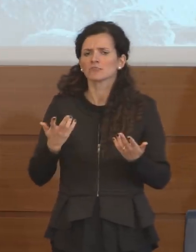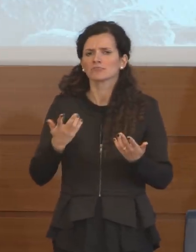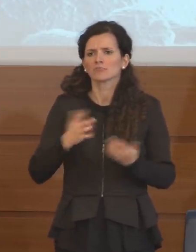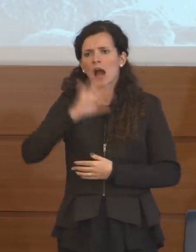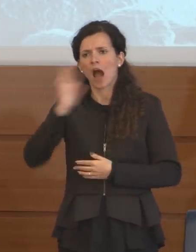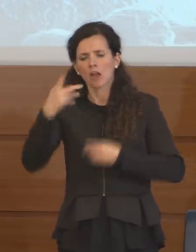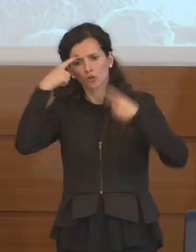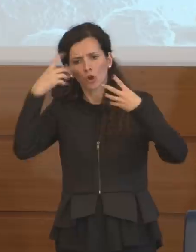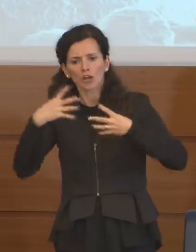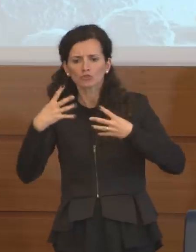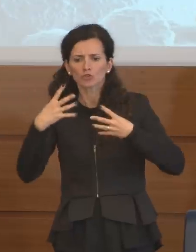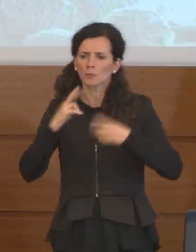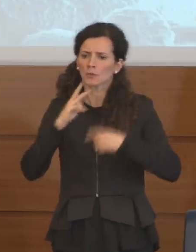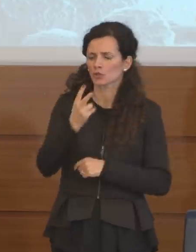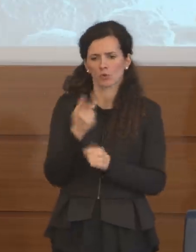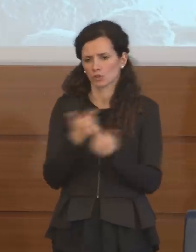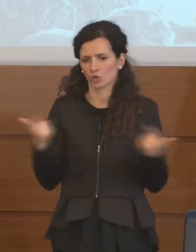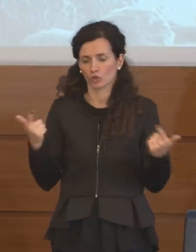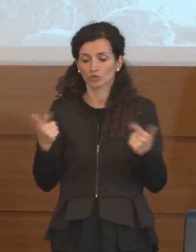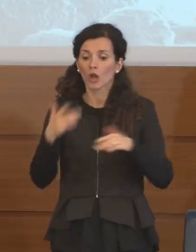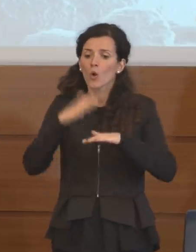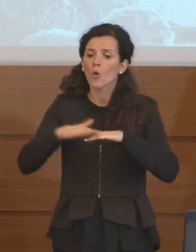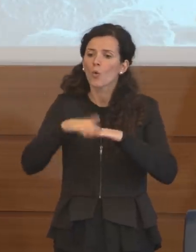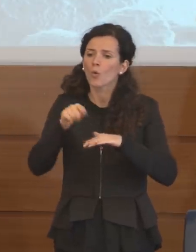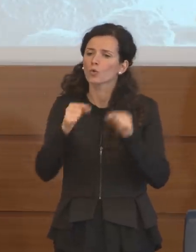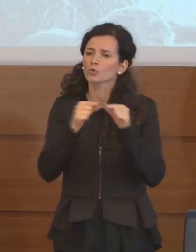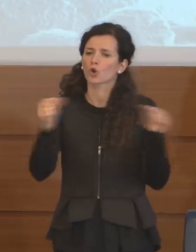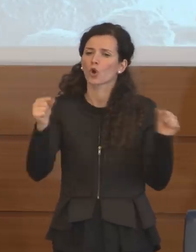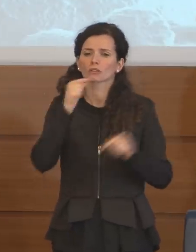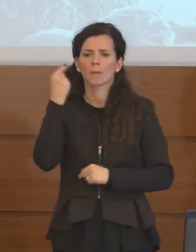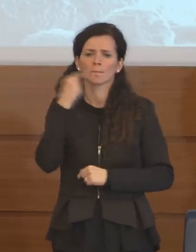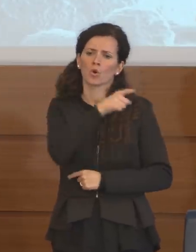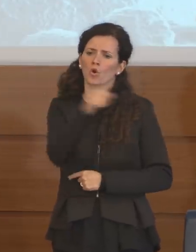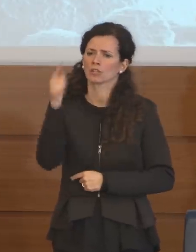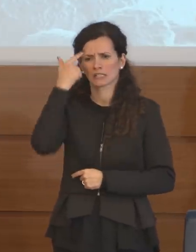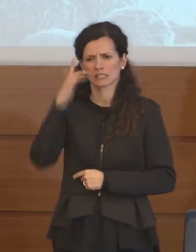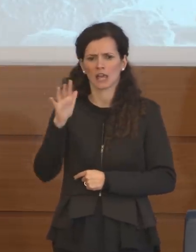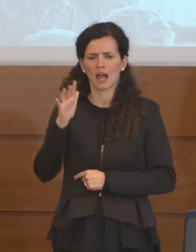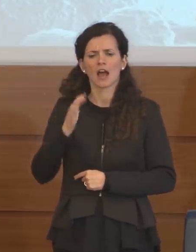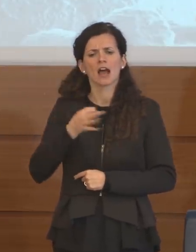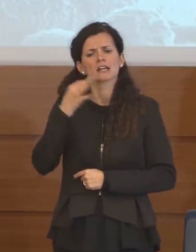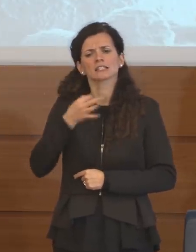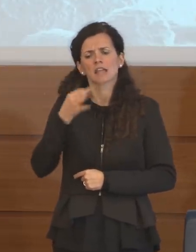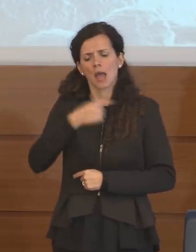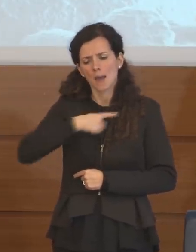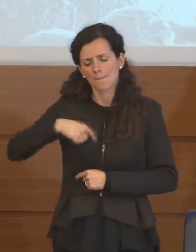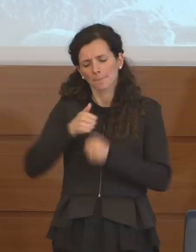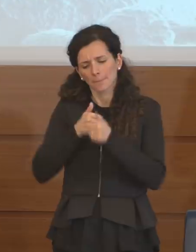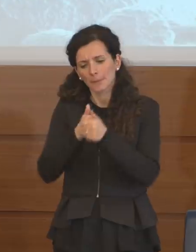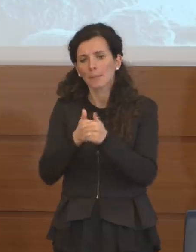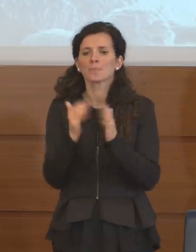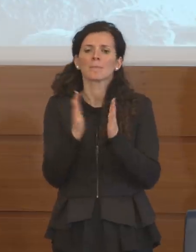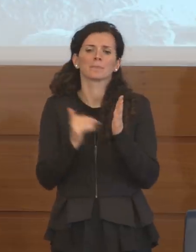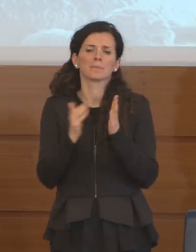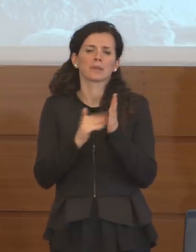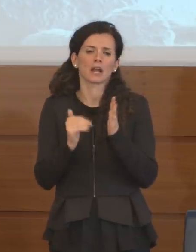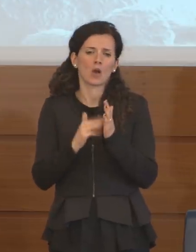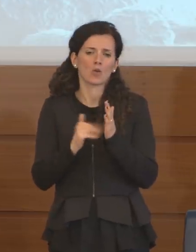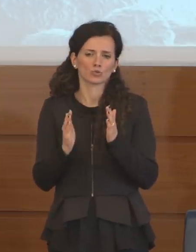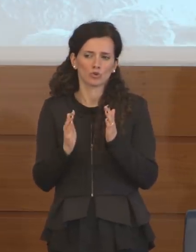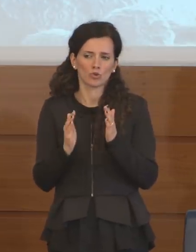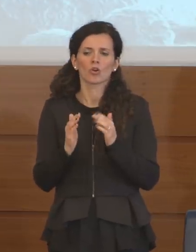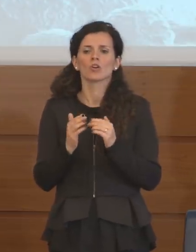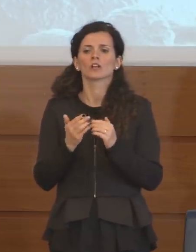di ragionamento. Sull'uso dei tamponi lo sapete, siamo andati sempre con quel criterio di massima precauzione, siamo